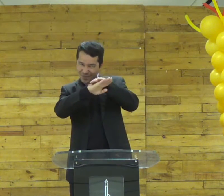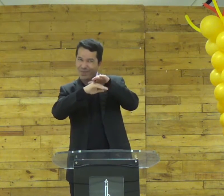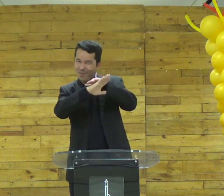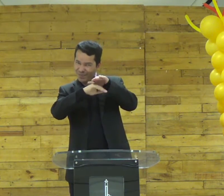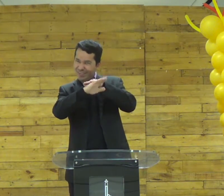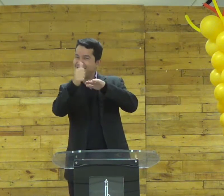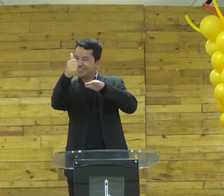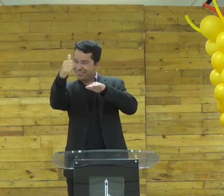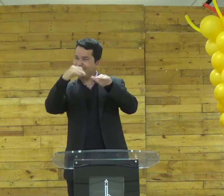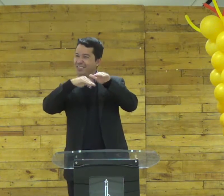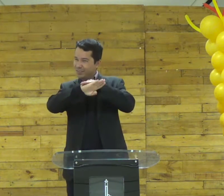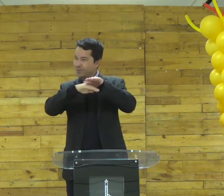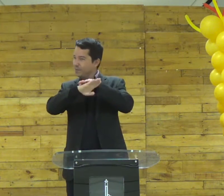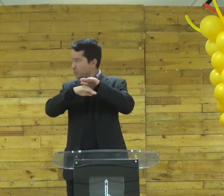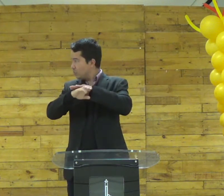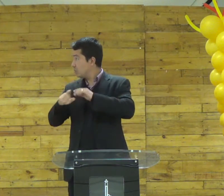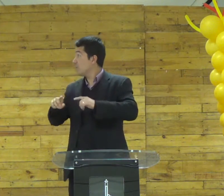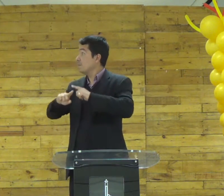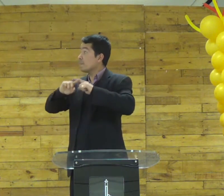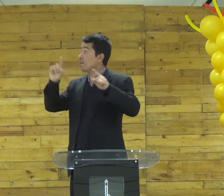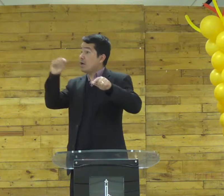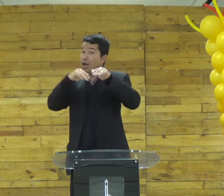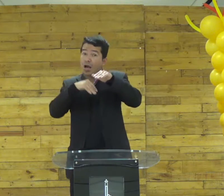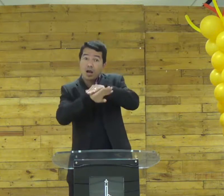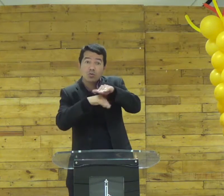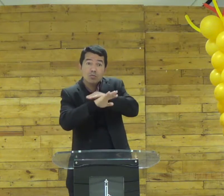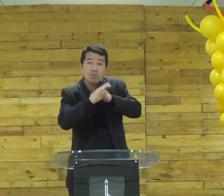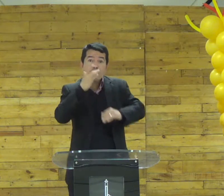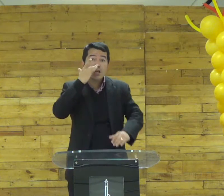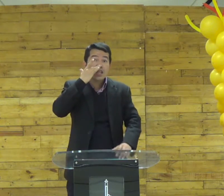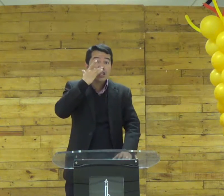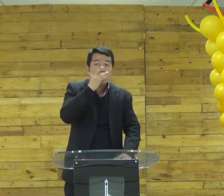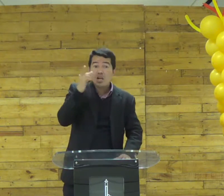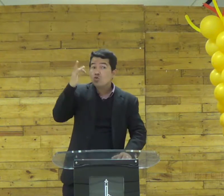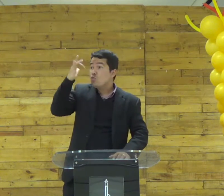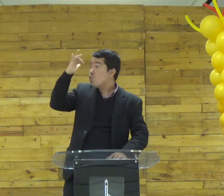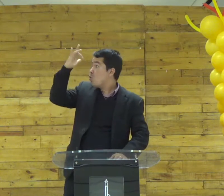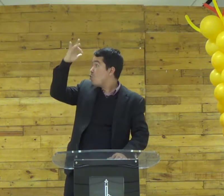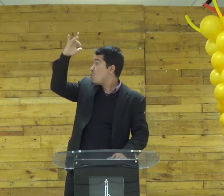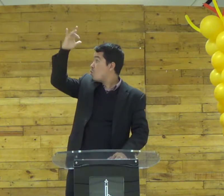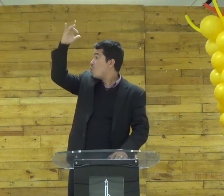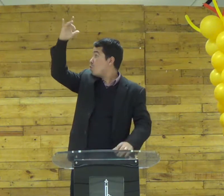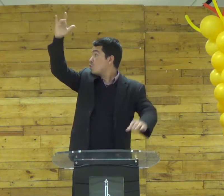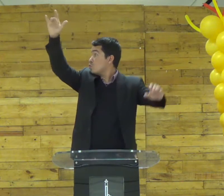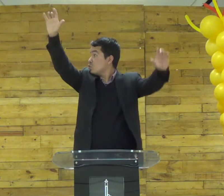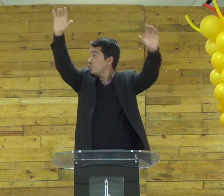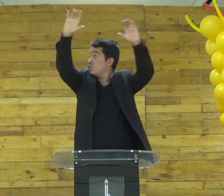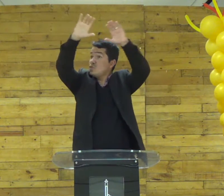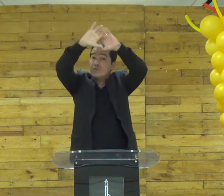isso guardem para vocês tesouros nos céus